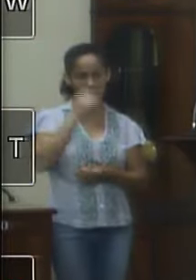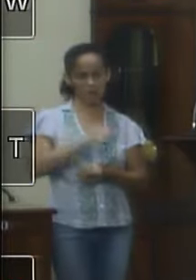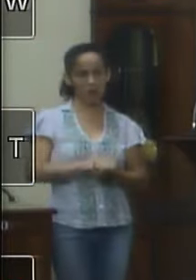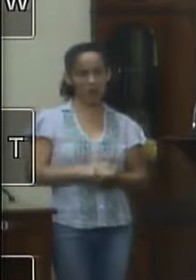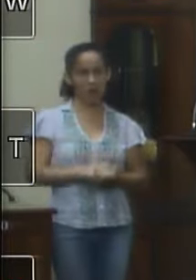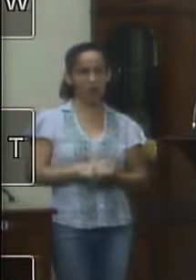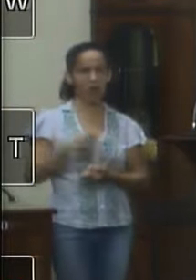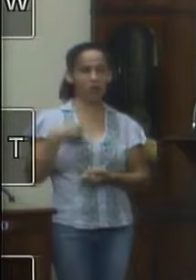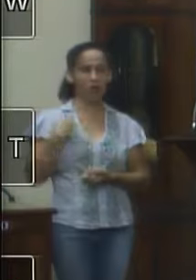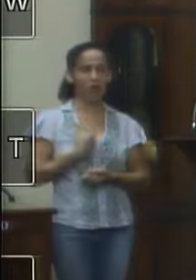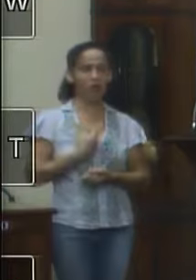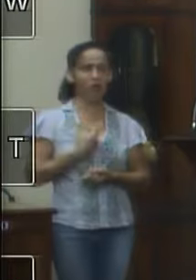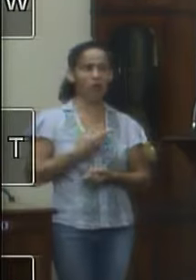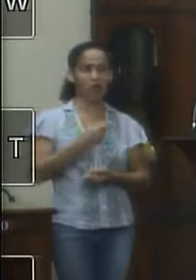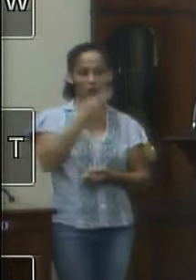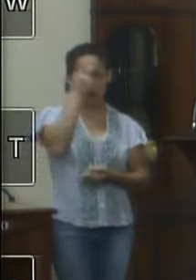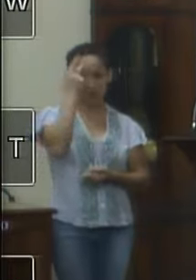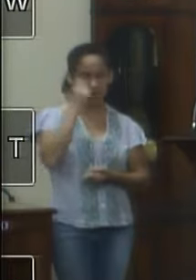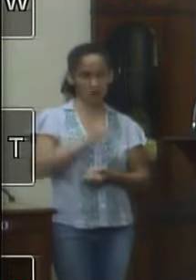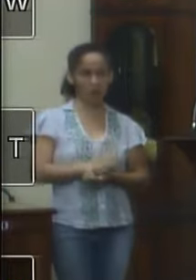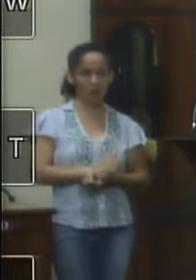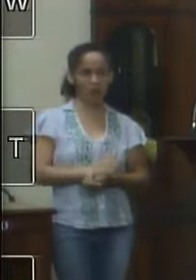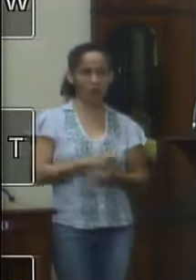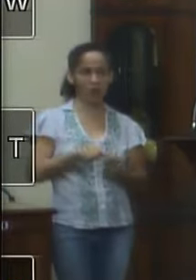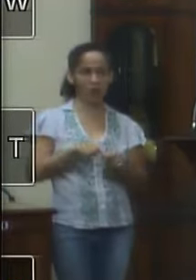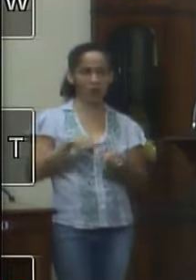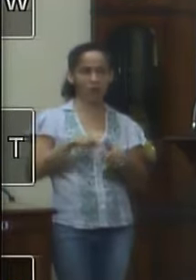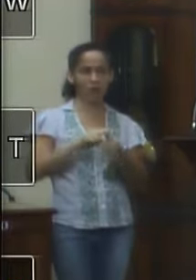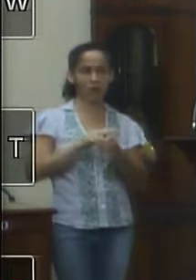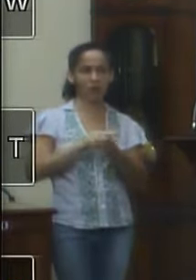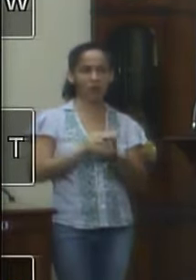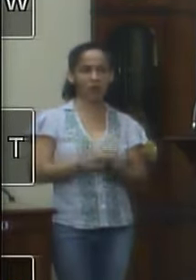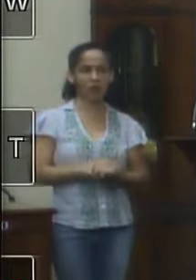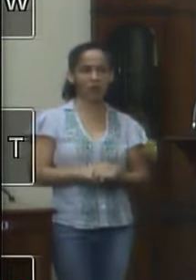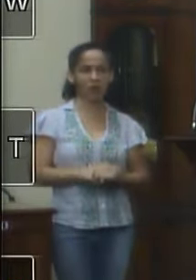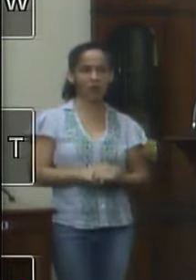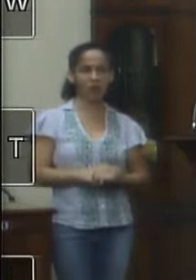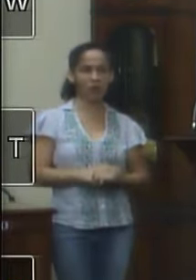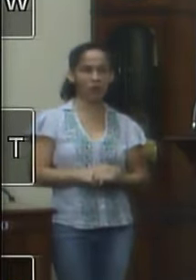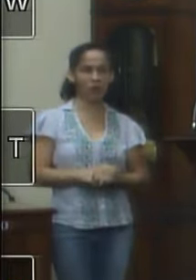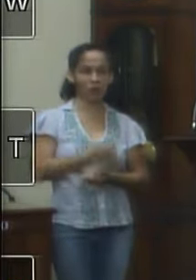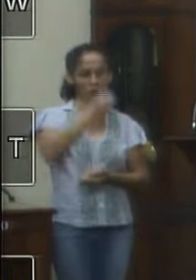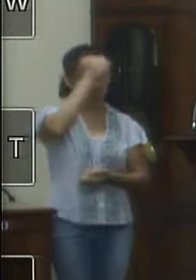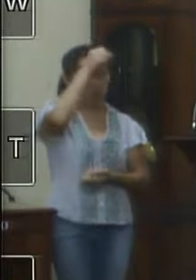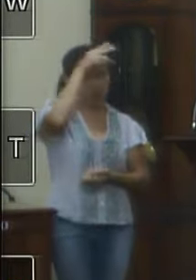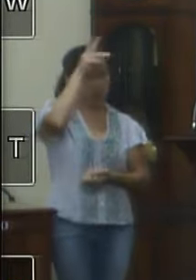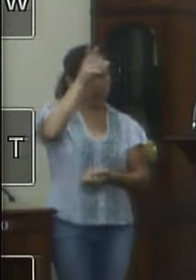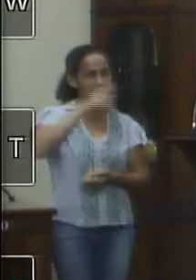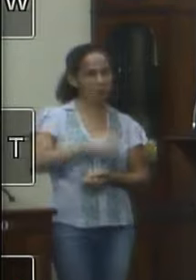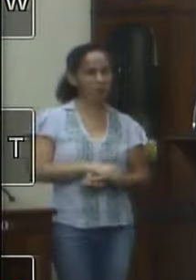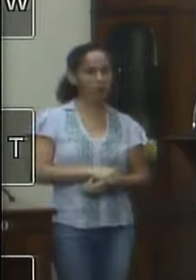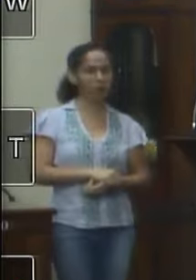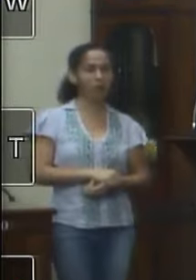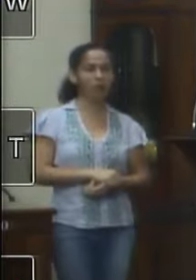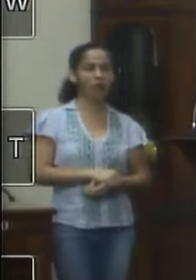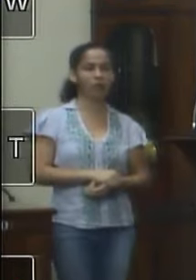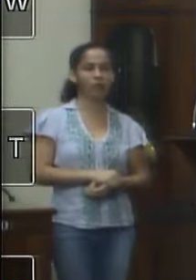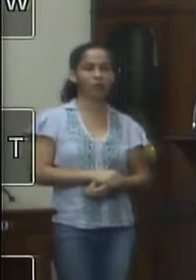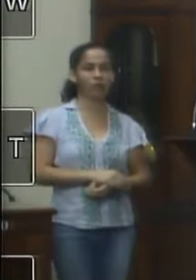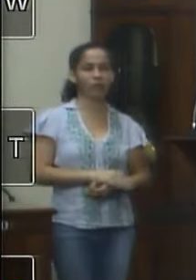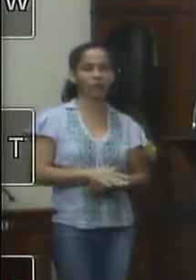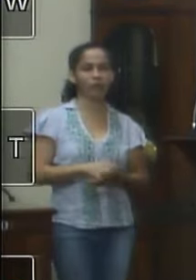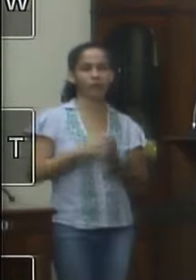dos nossos funcionários Pedro do município quer dizer prefeito pelo amor de Deus